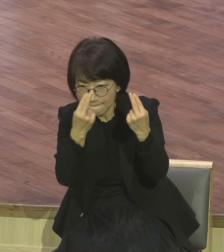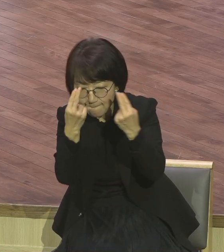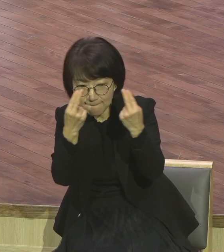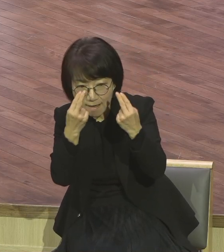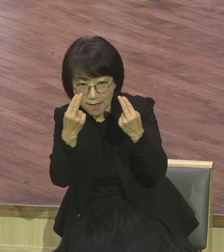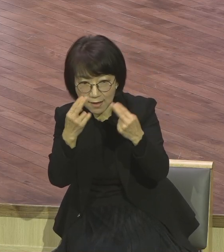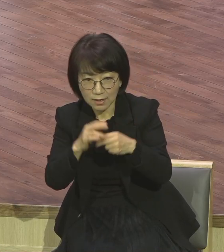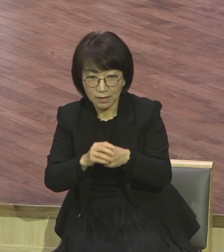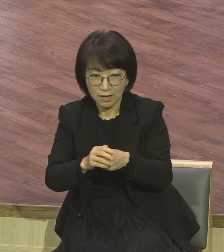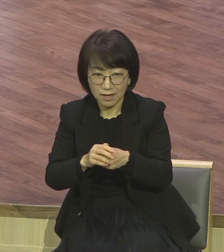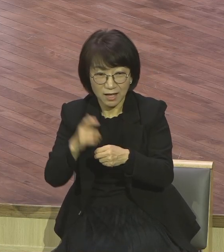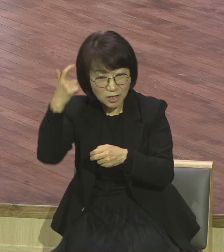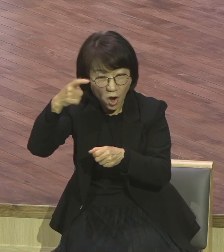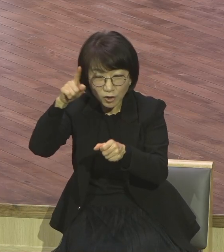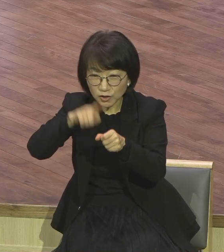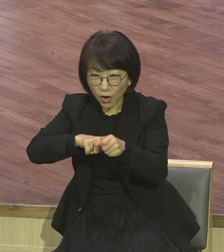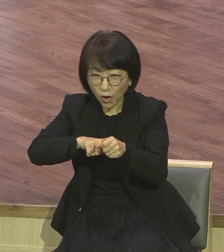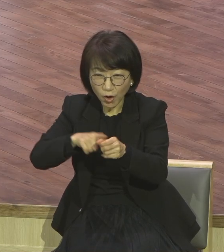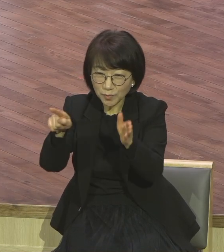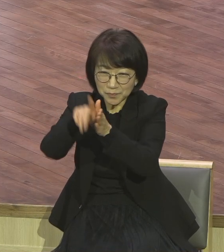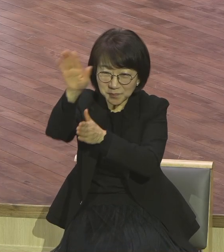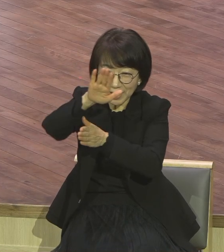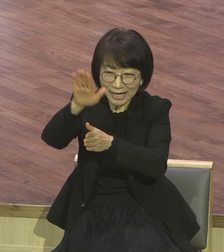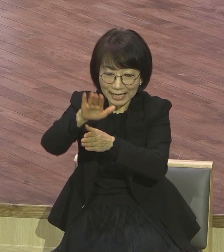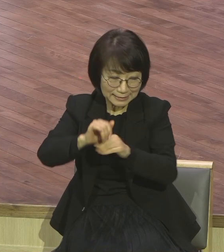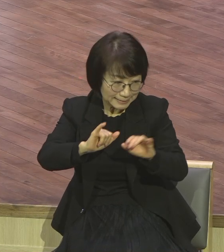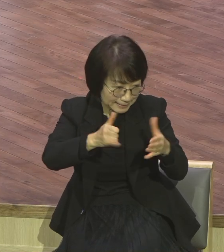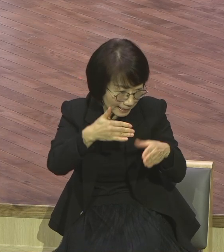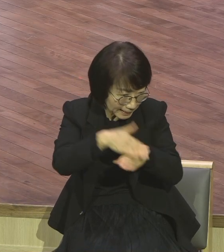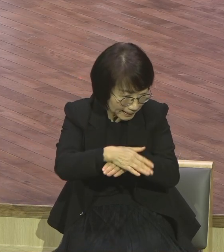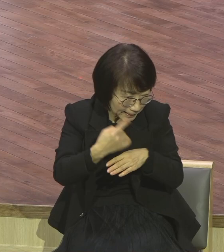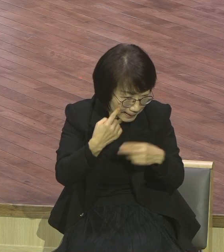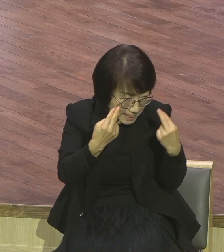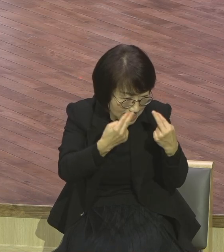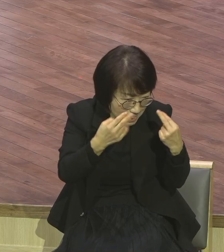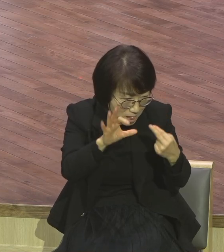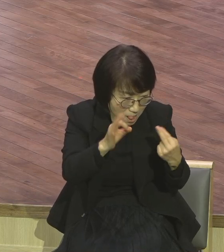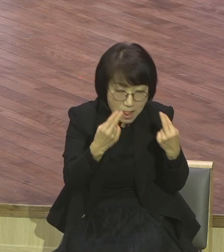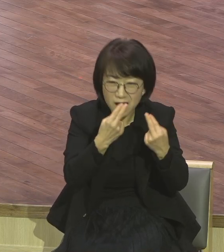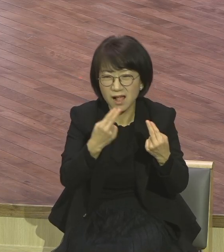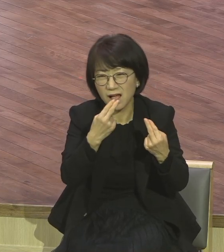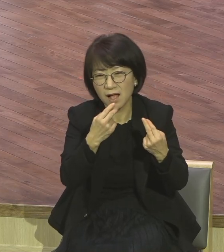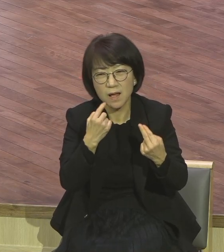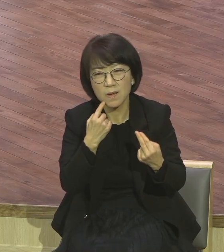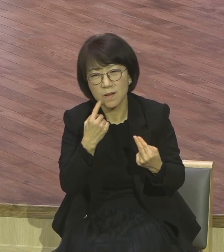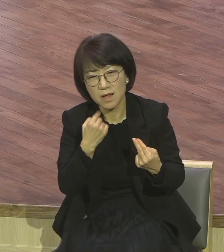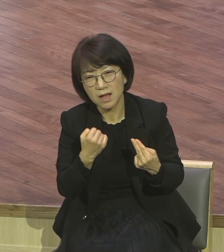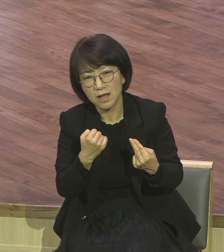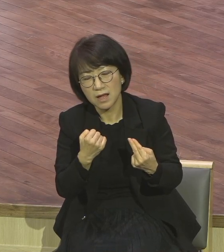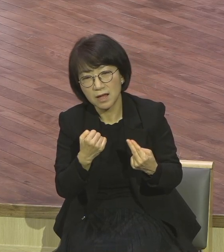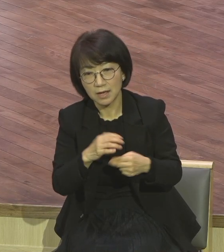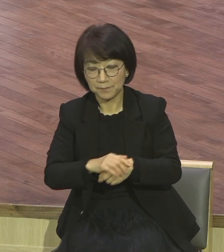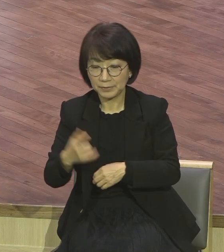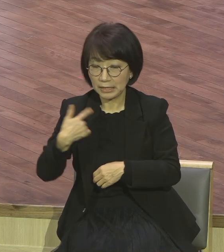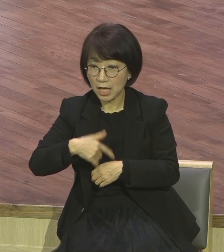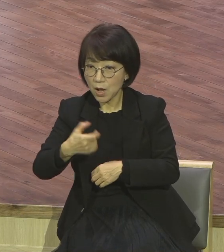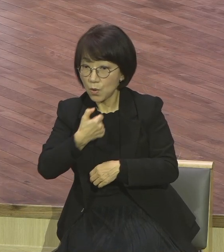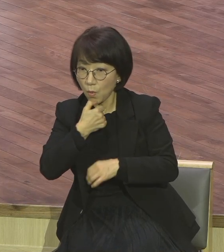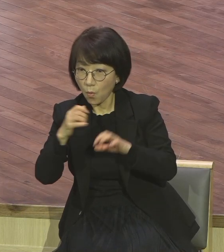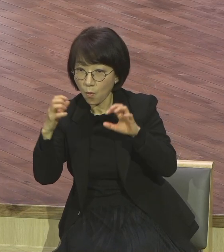영적인 것 전부 부인입니다 당시 로마와 이들은 협착 서로 짜고 상당한 특권을 누리고